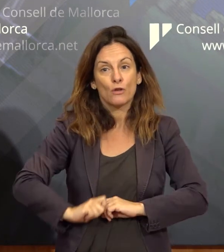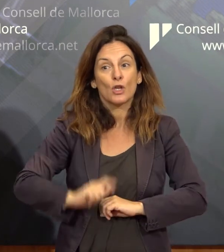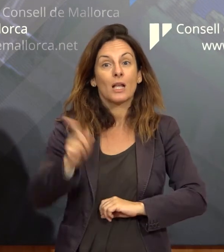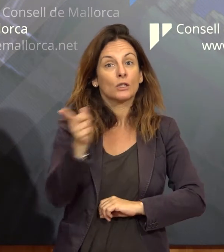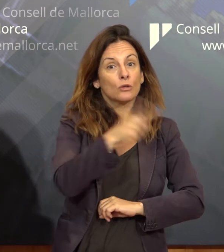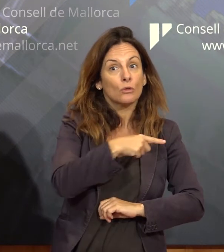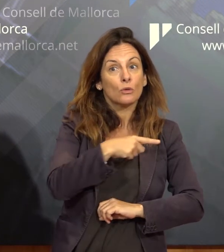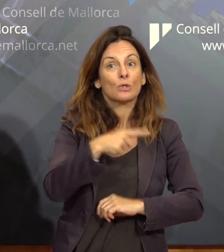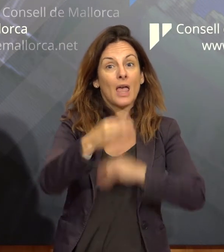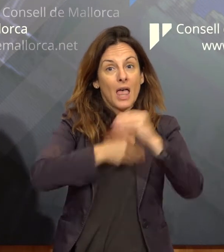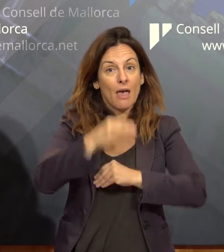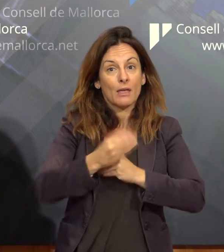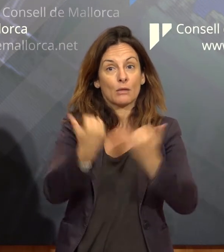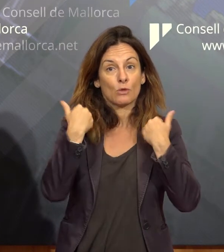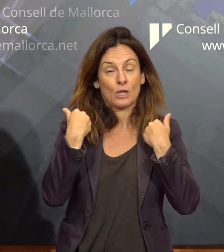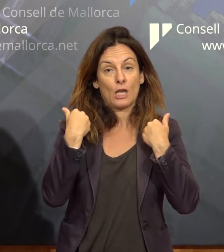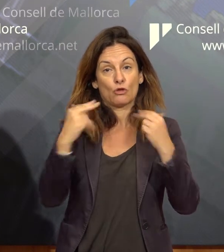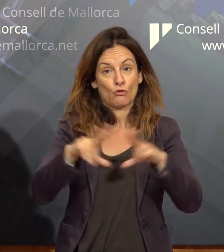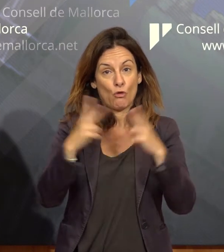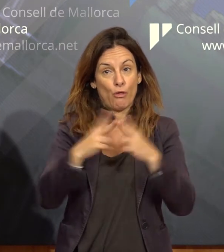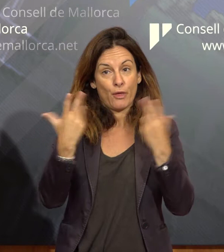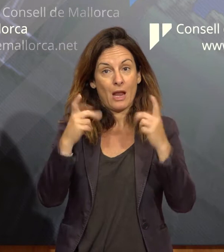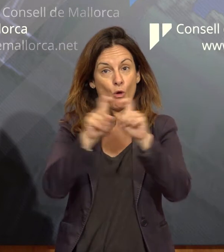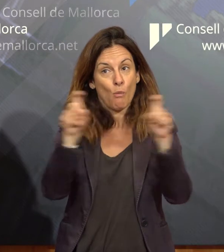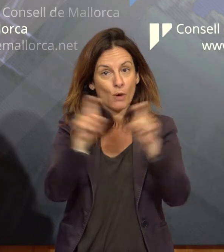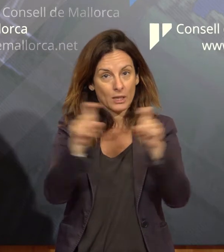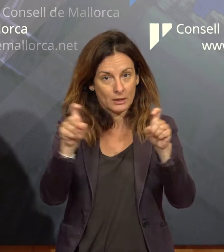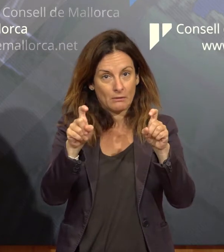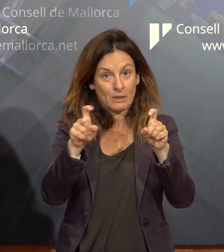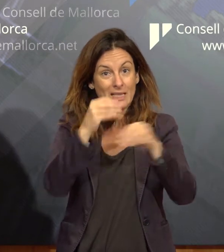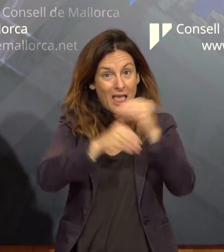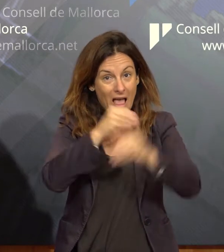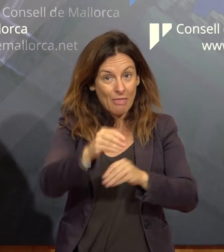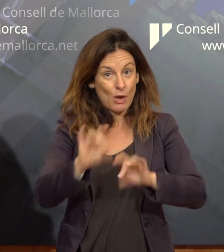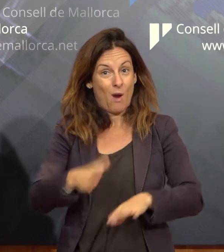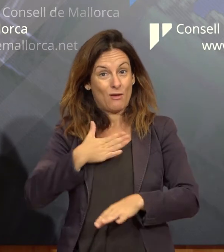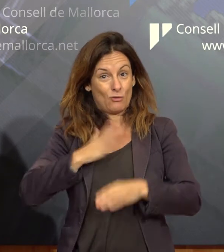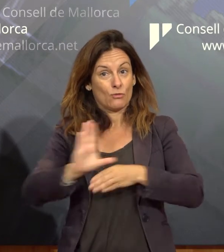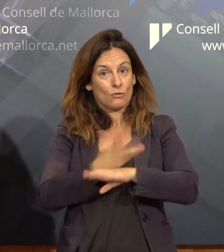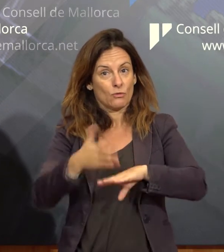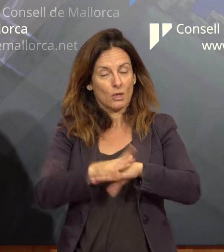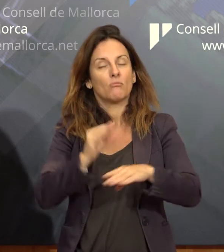per la responsabilitat social corporativa tal com ha vingut fent el Consell Insular de Mallorca.